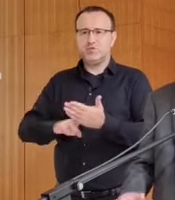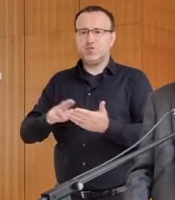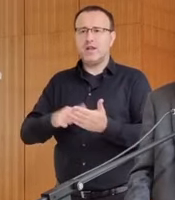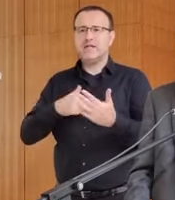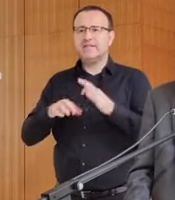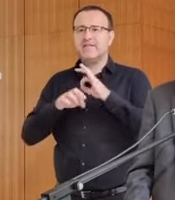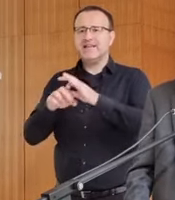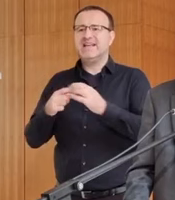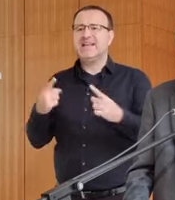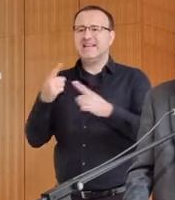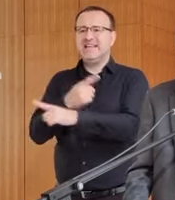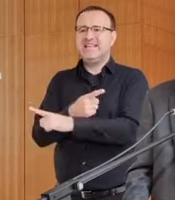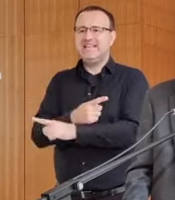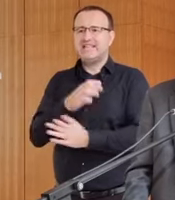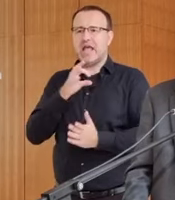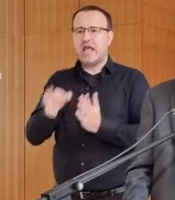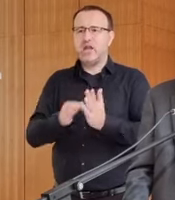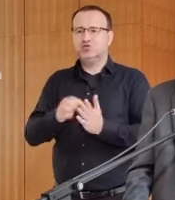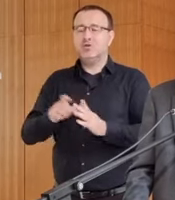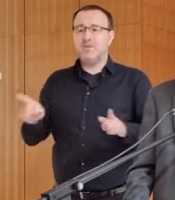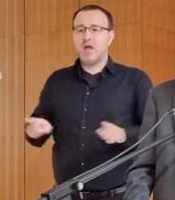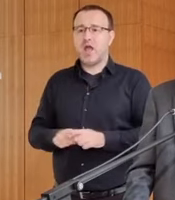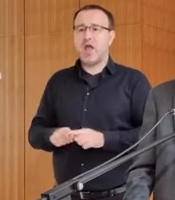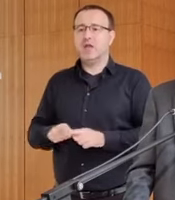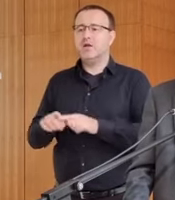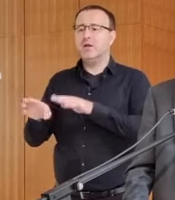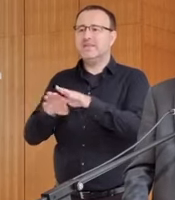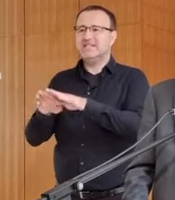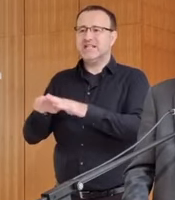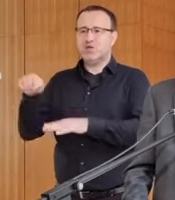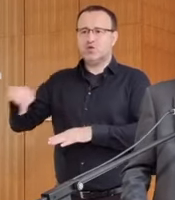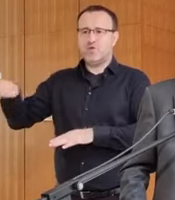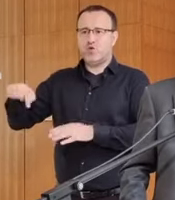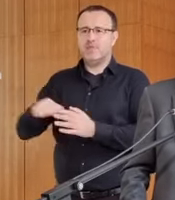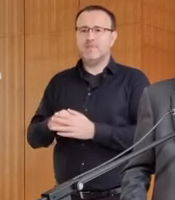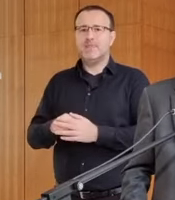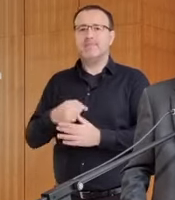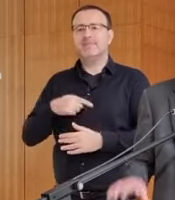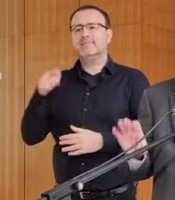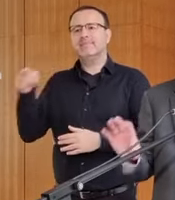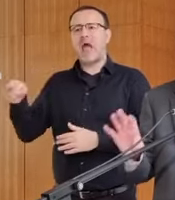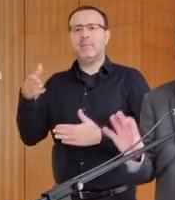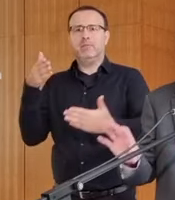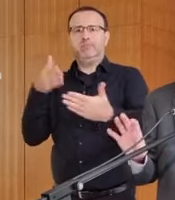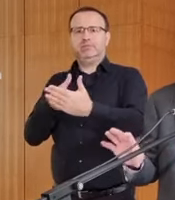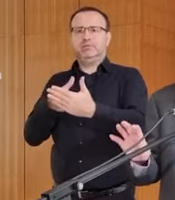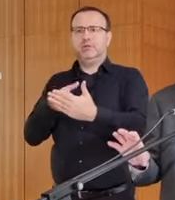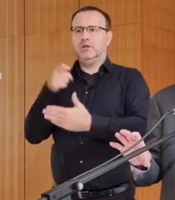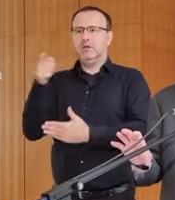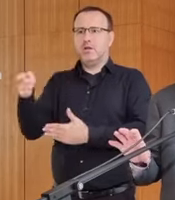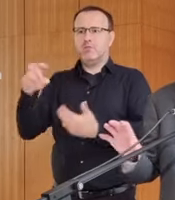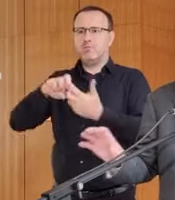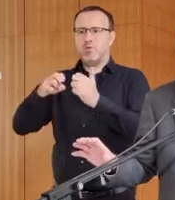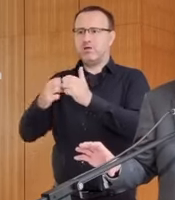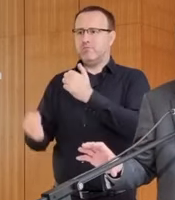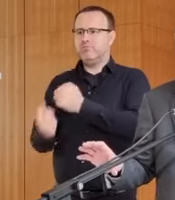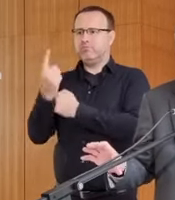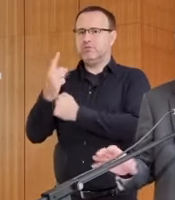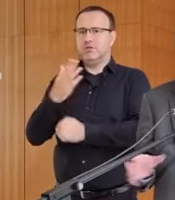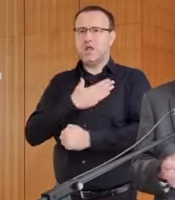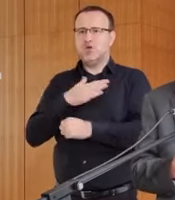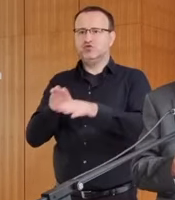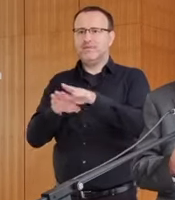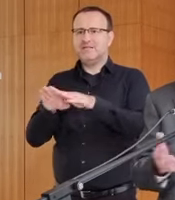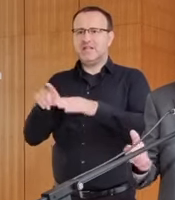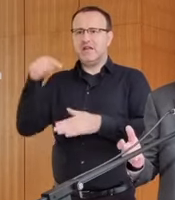zaviedol krizový režim aj v rámci rezortu. Tam som teda nenarazil na tento problém, že by to bol náš vnútrácky.